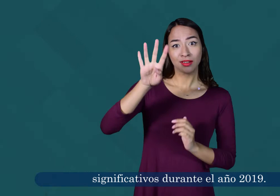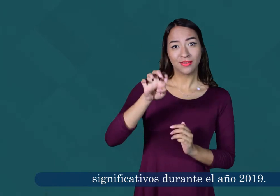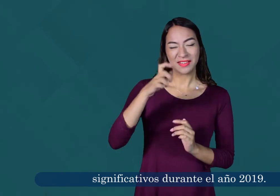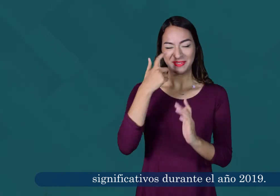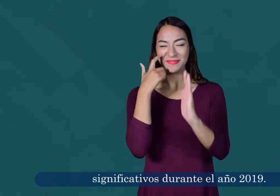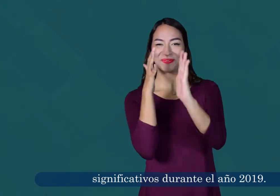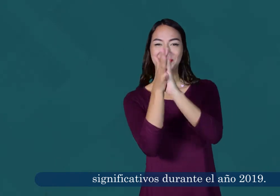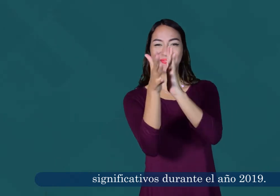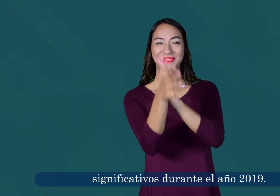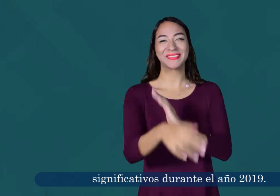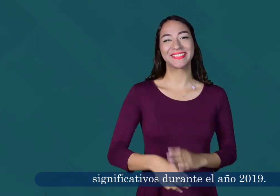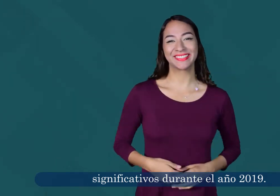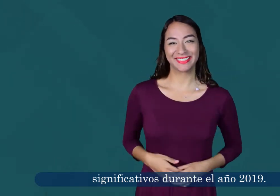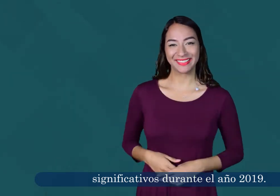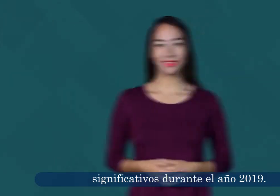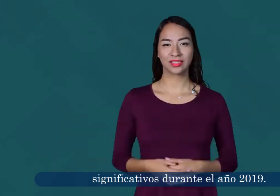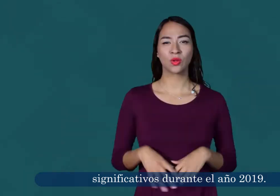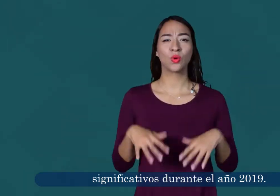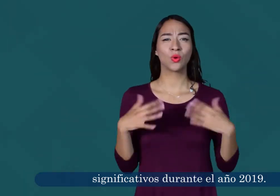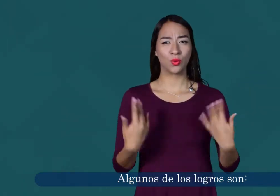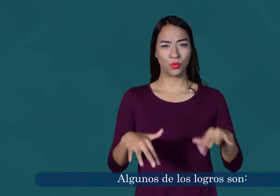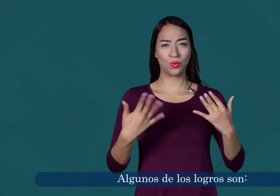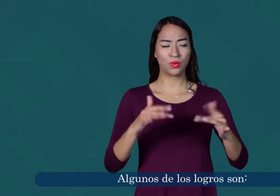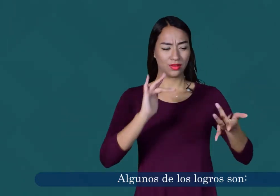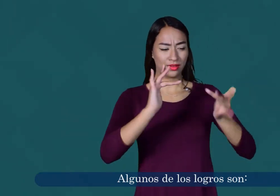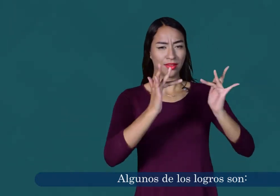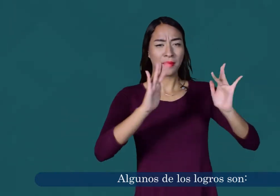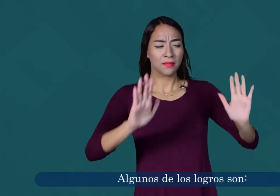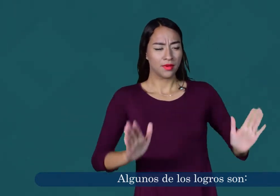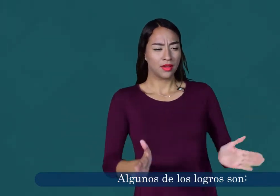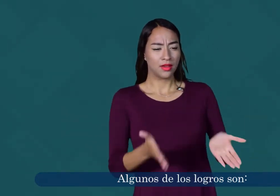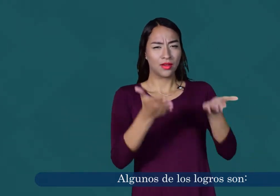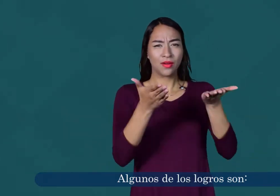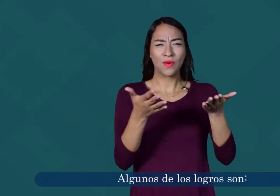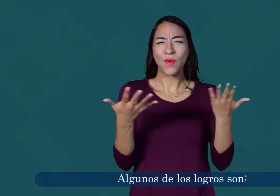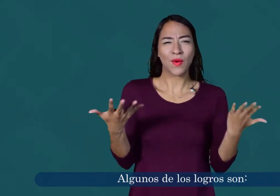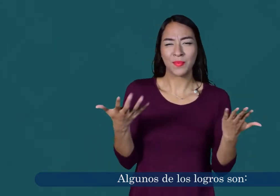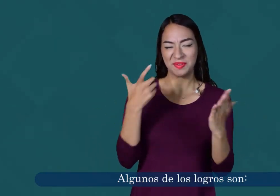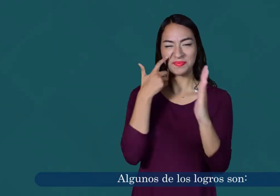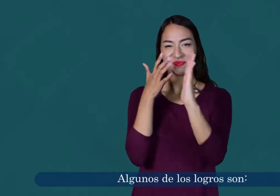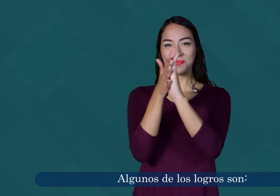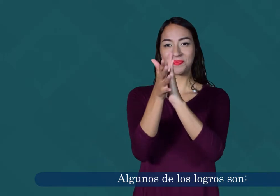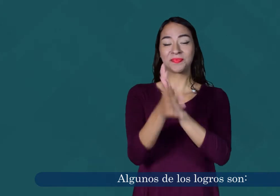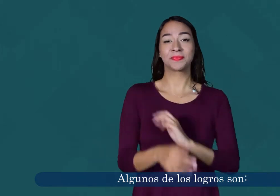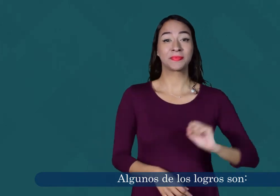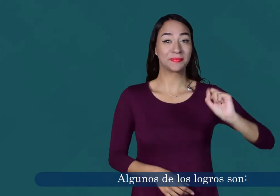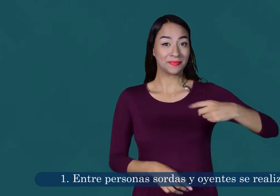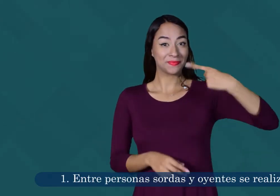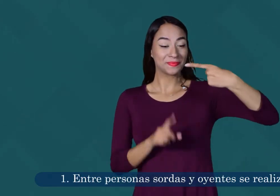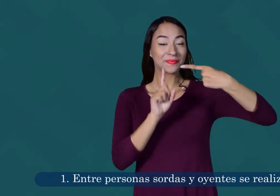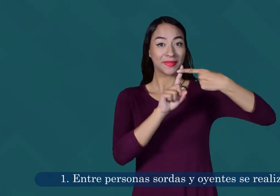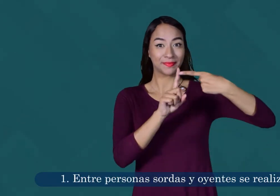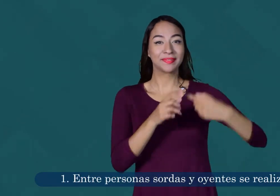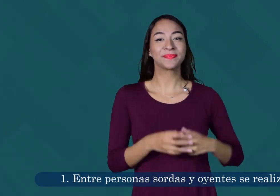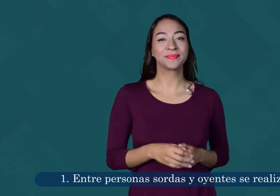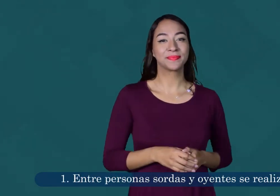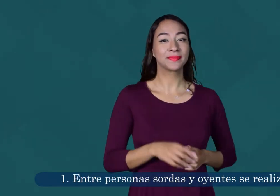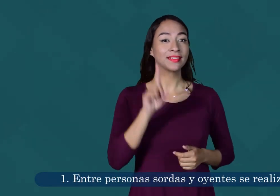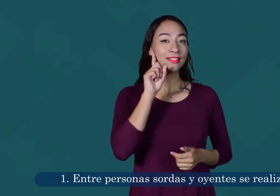el año 2019. Algunos de los logros son Primero, entre personas sordas y